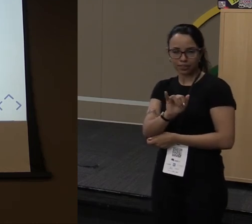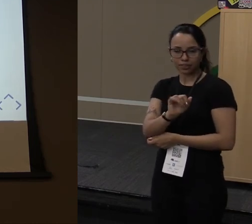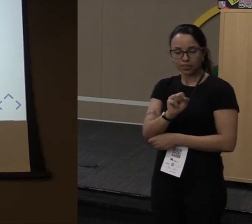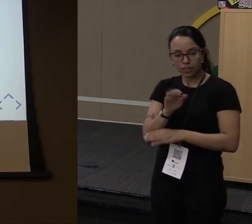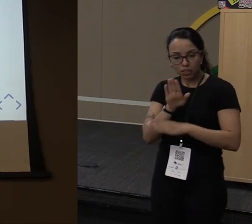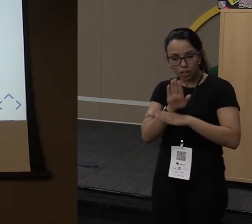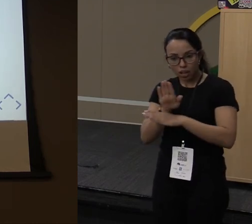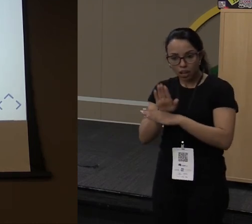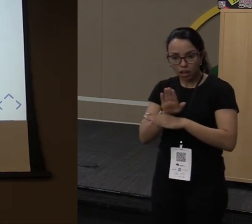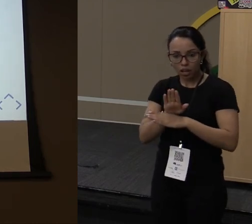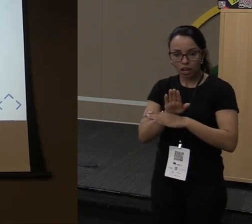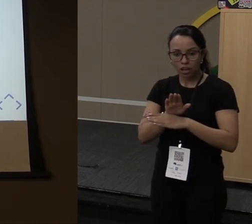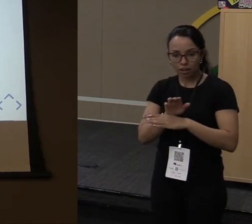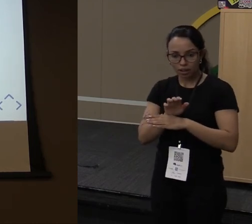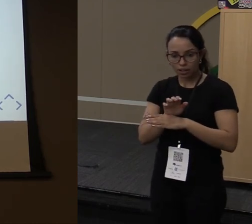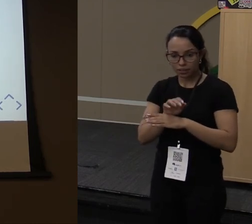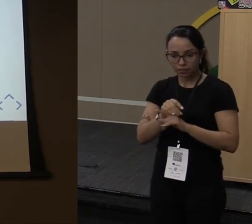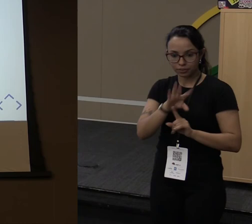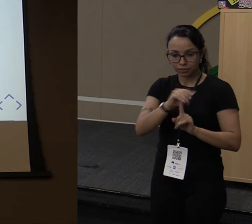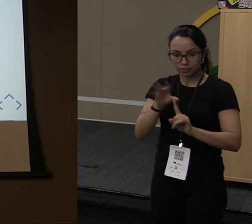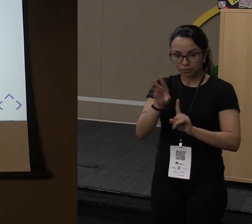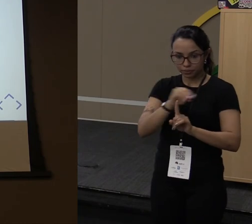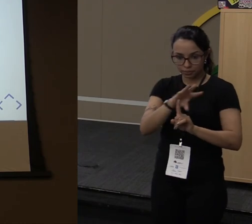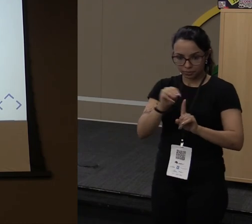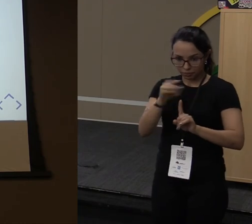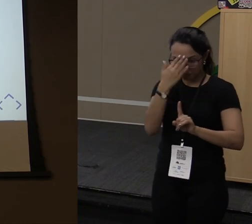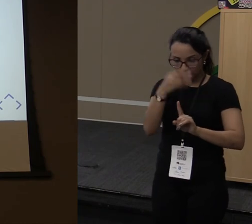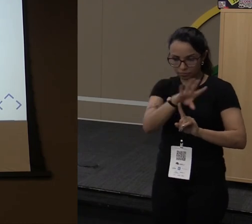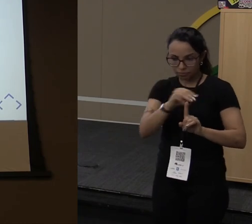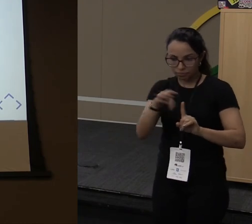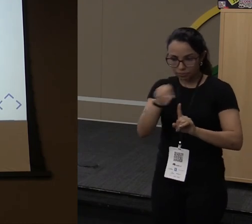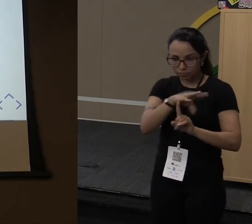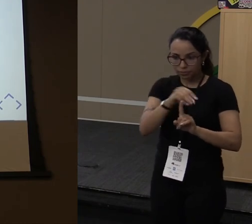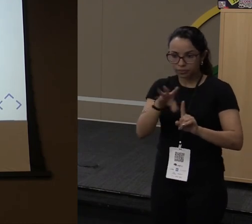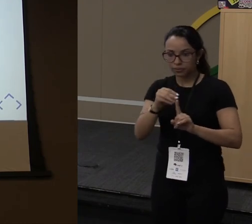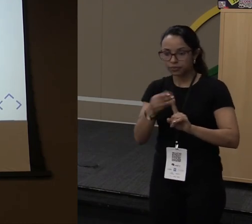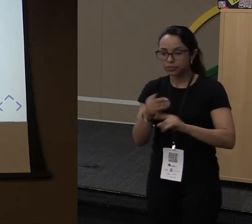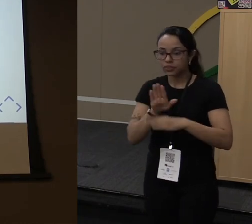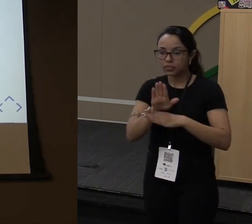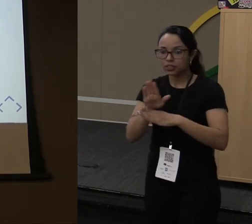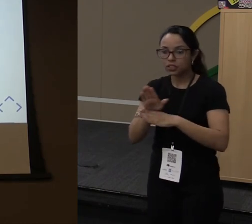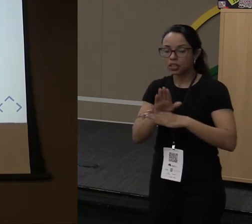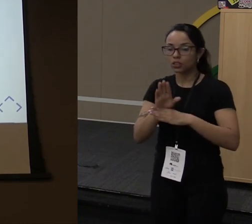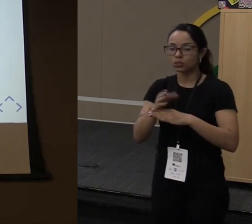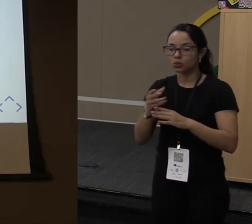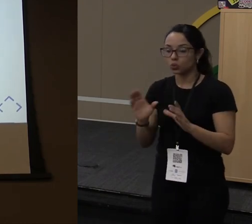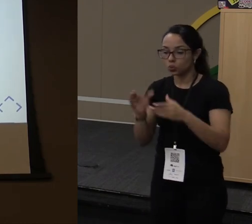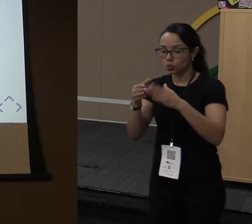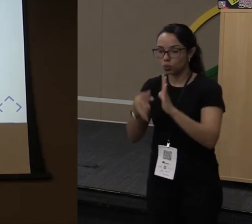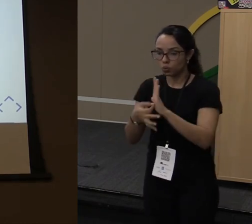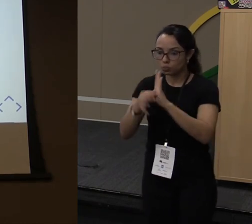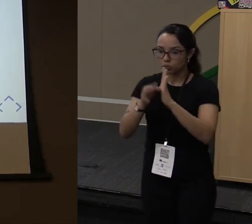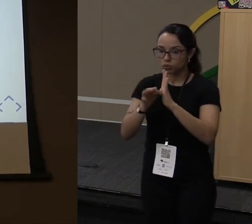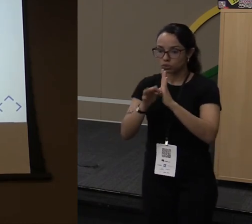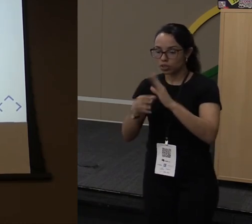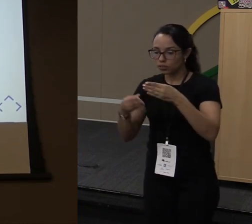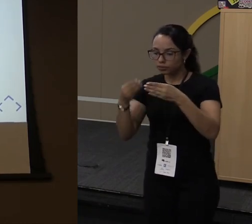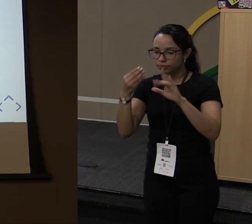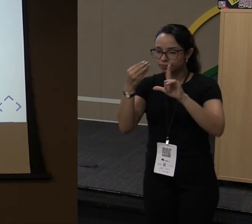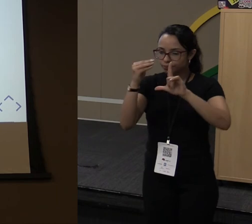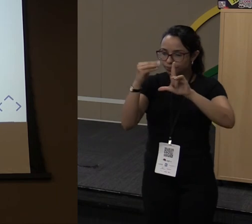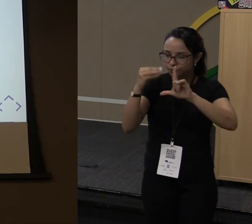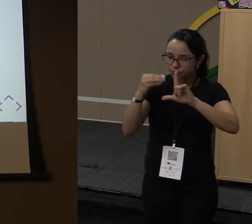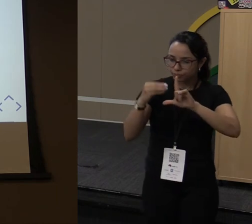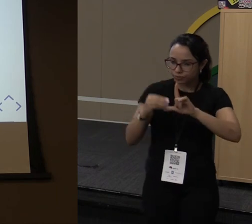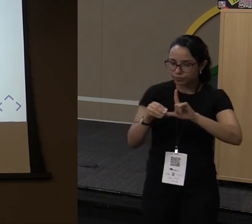a filtrar já dados dentro de uma lista, como se eu estivesse trabalhando em um banco de dados mesmo. A galera do Java colocou bastante método, bastante